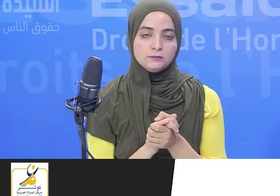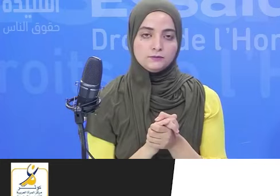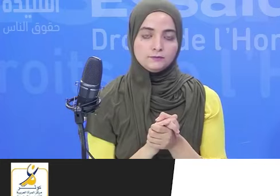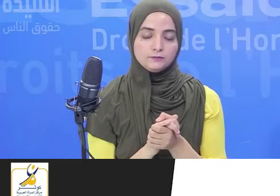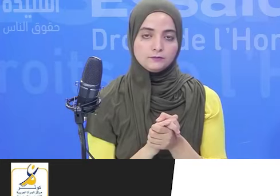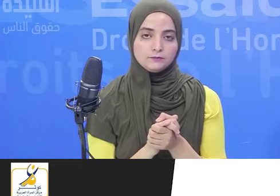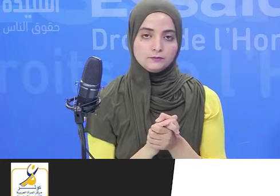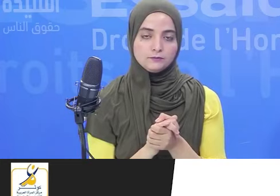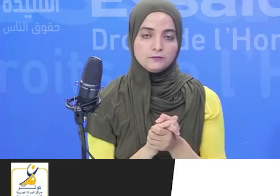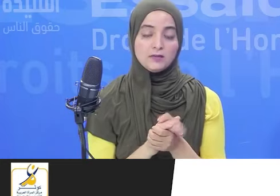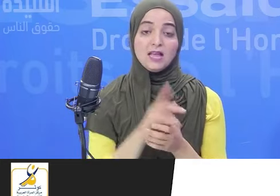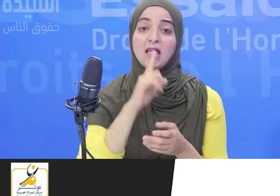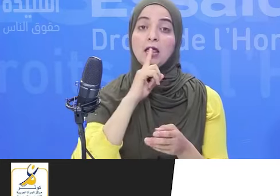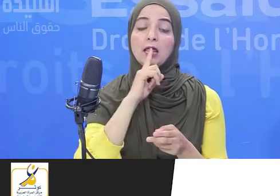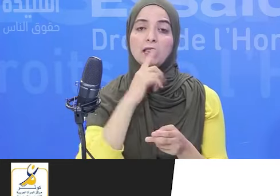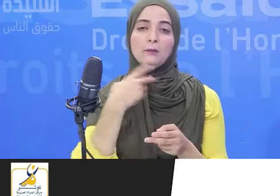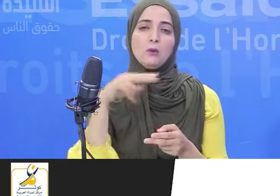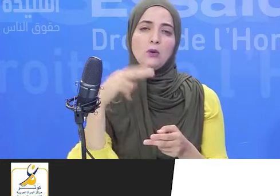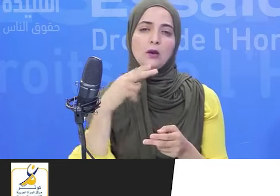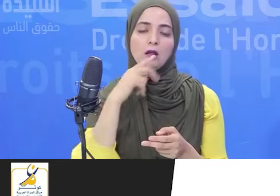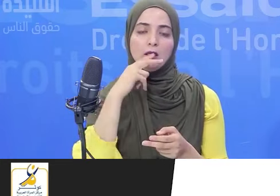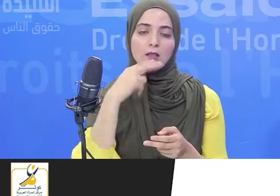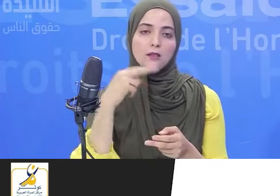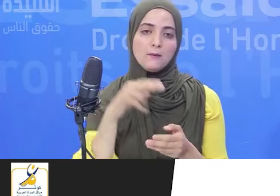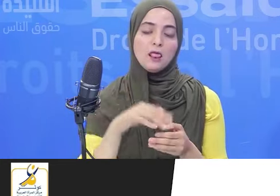نيبل حديشن مقاعد